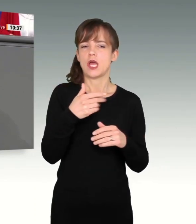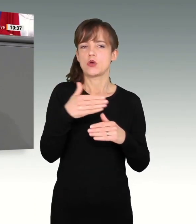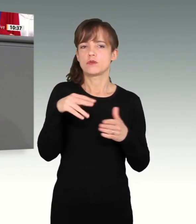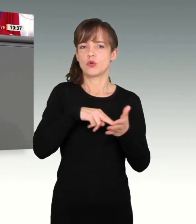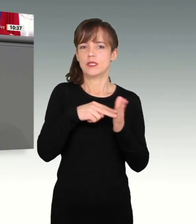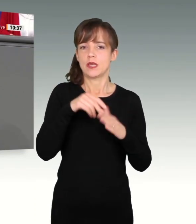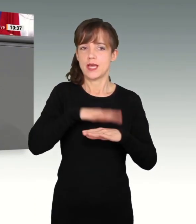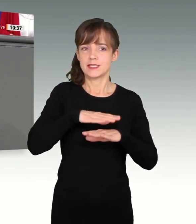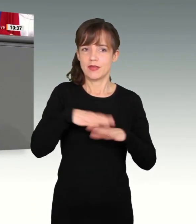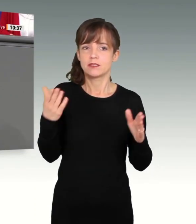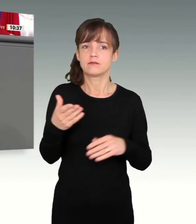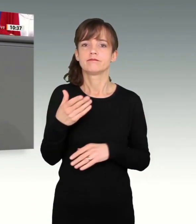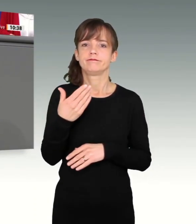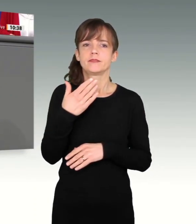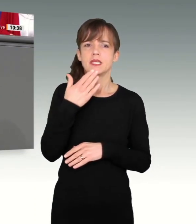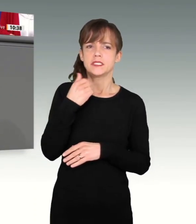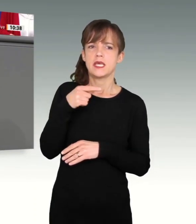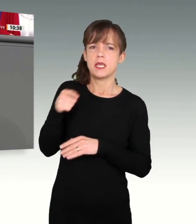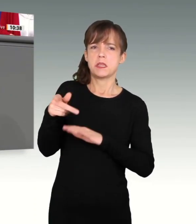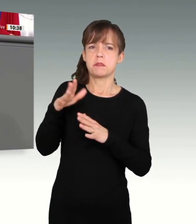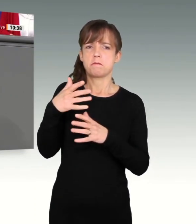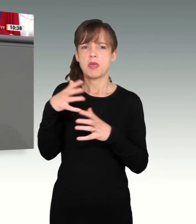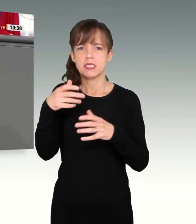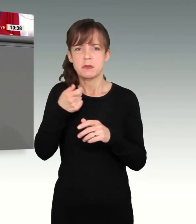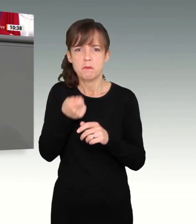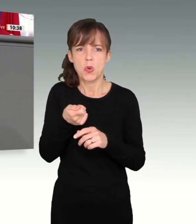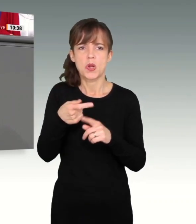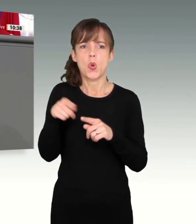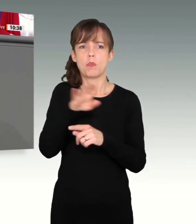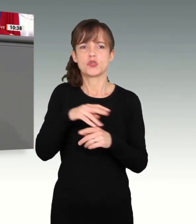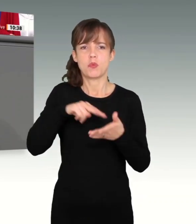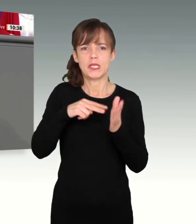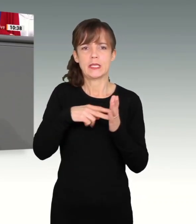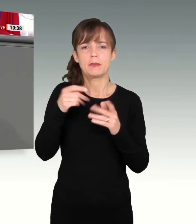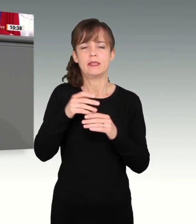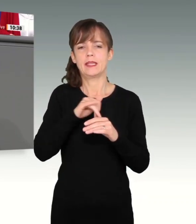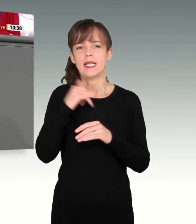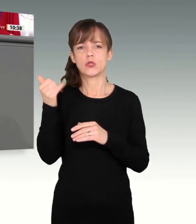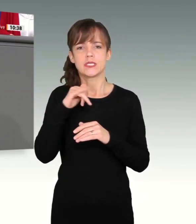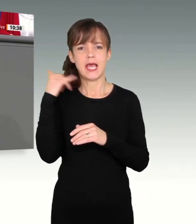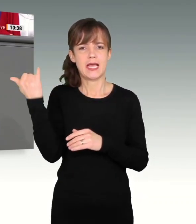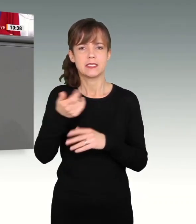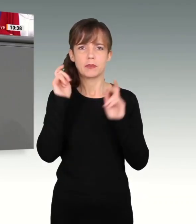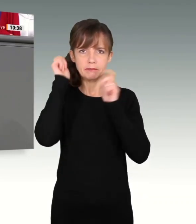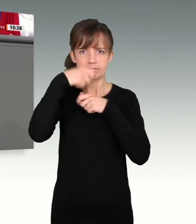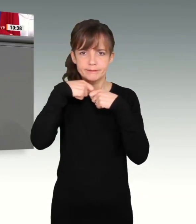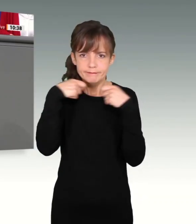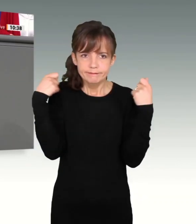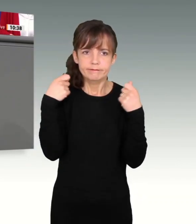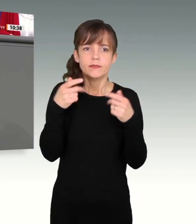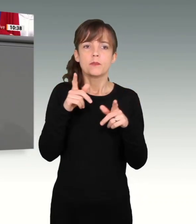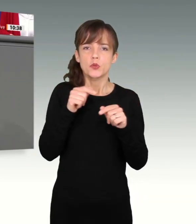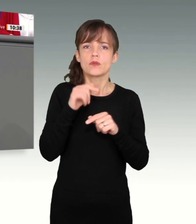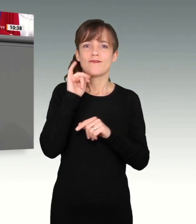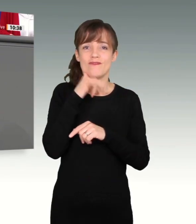bedeutet europäische Politikerinnen auf Delegationsreise in Kopftüchern, bedeutet Unterwerfung der Frau unter den politischen Islam.